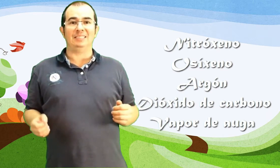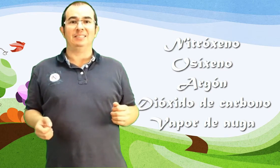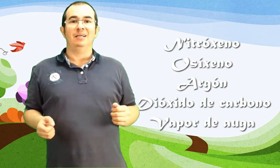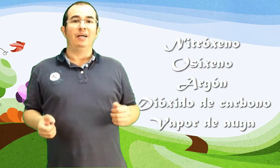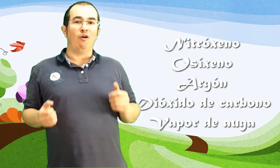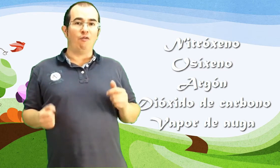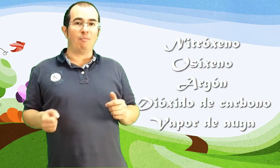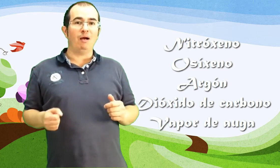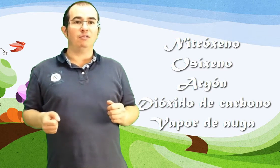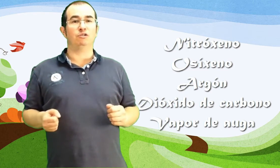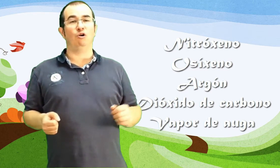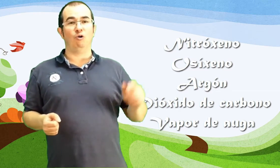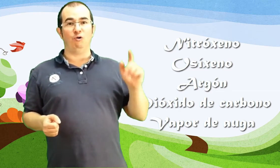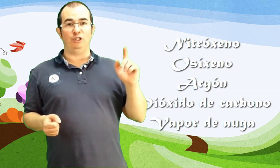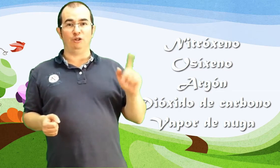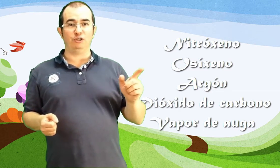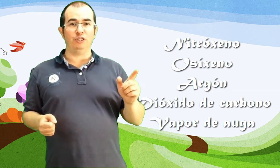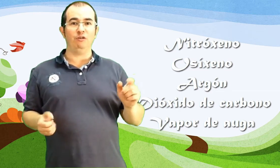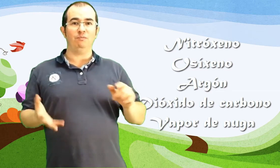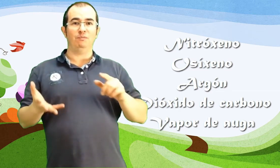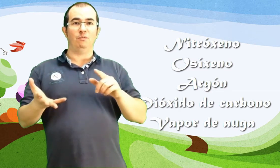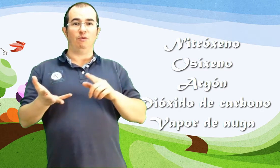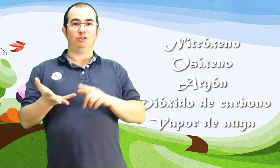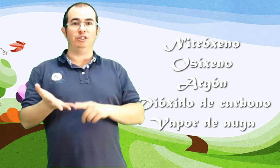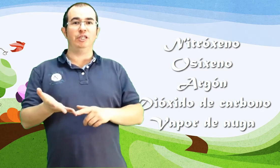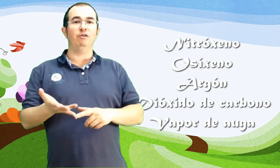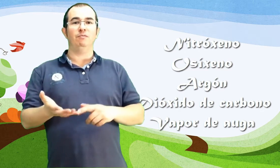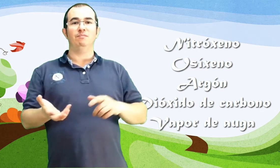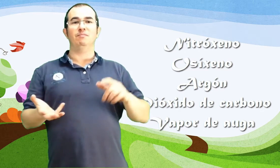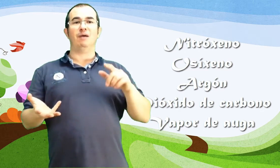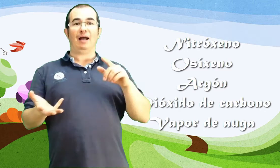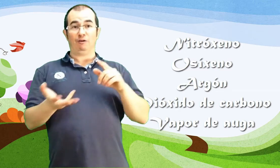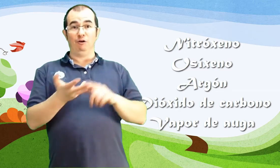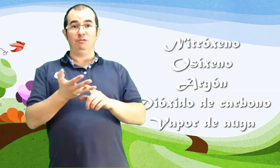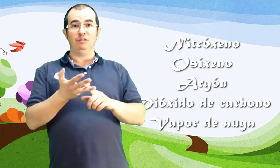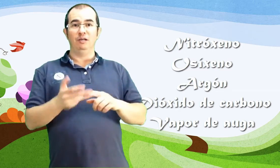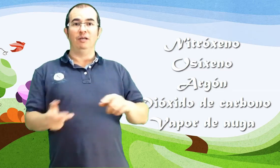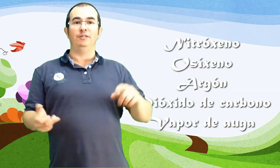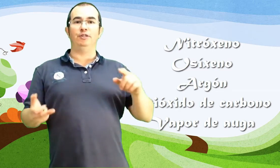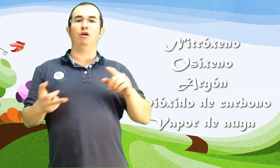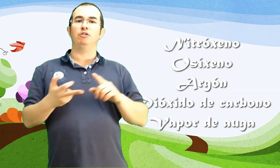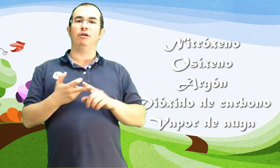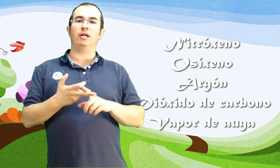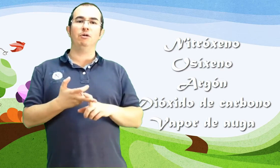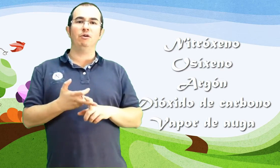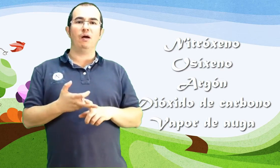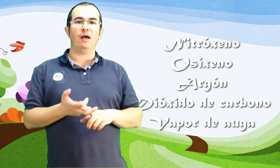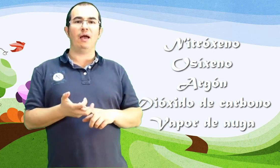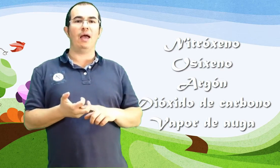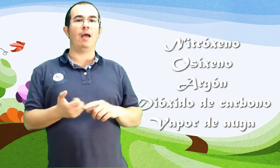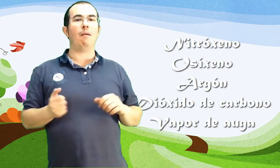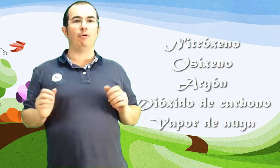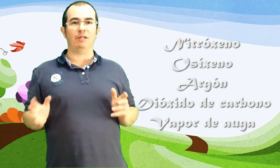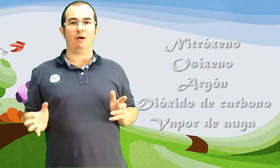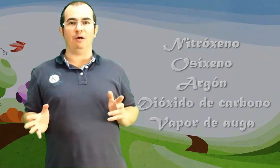que o forman Son o nitróxeno Oxíxeno Argón Dióxido de carbono E vapor de agua